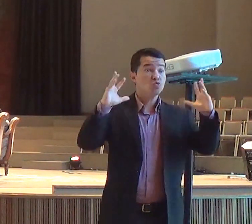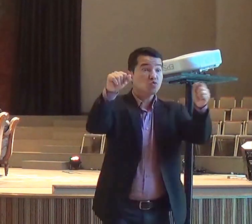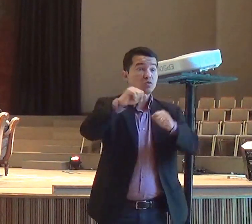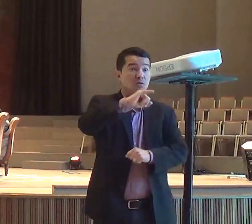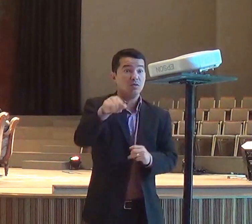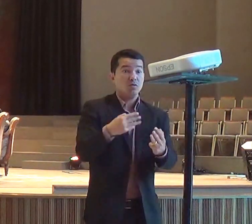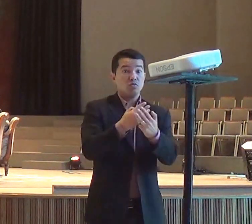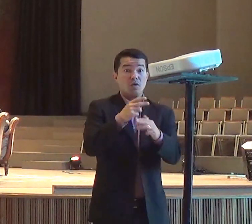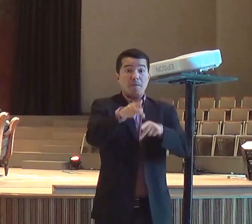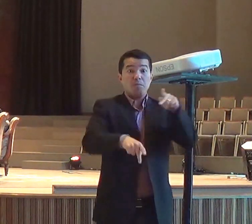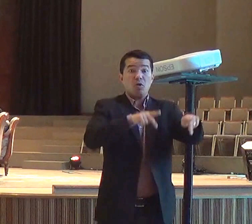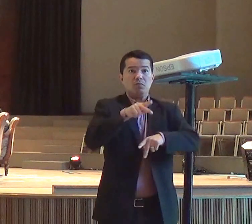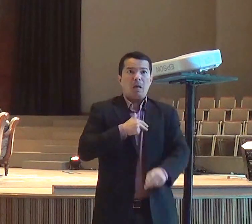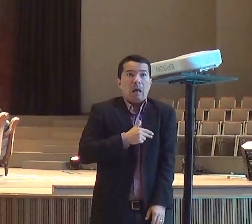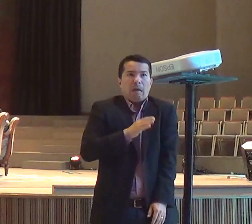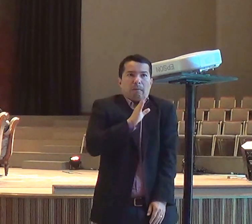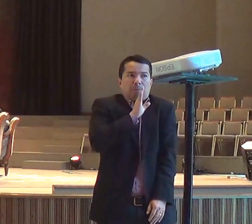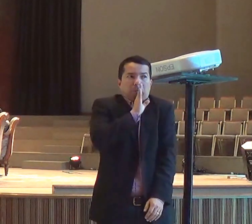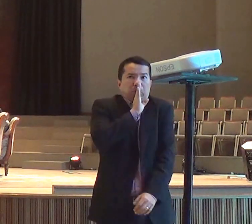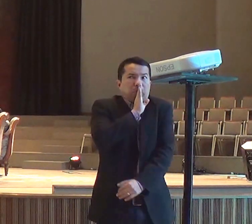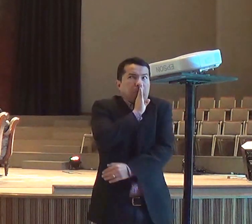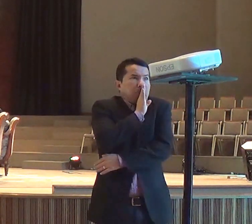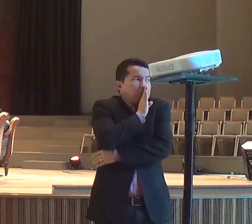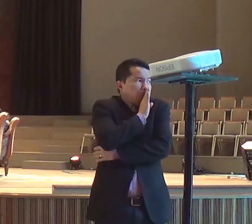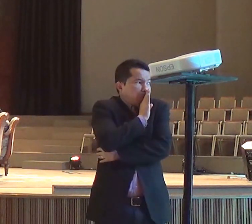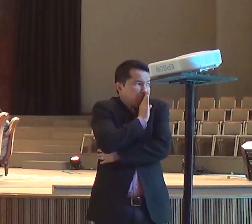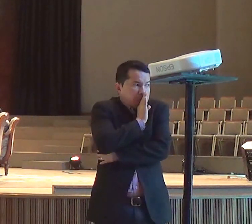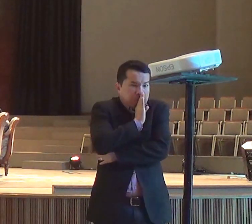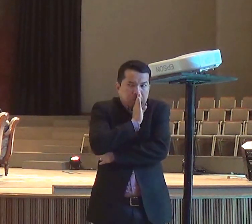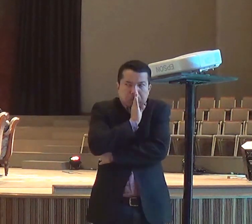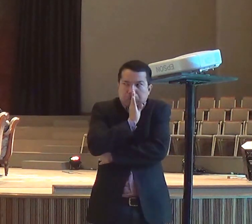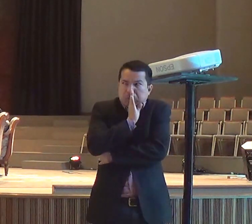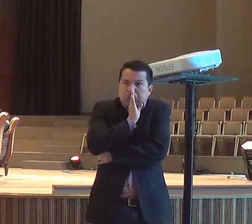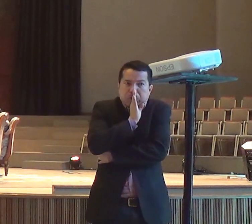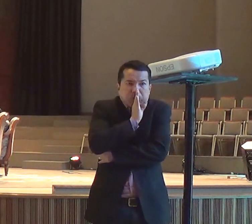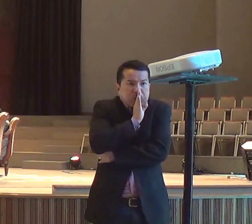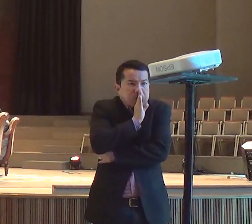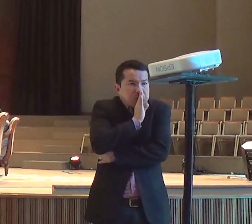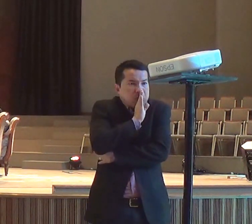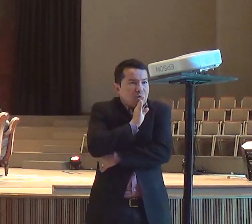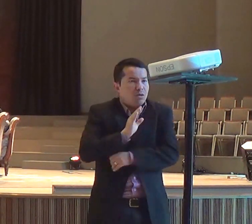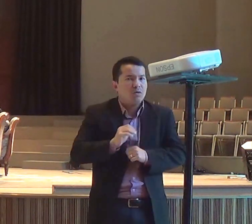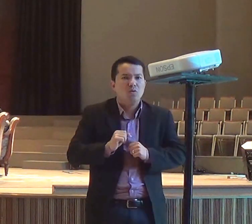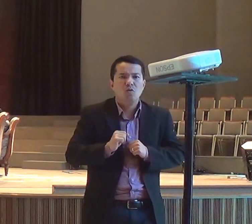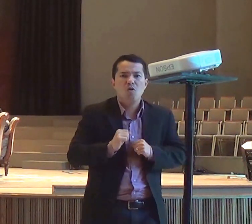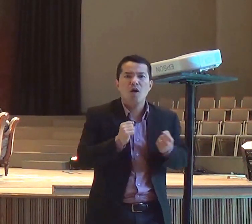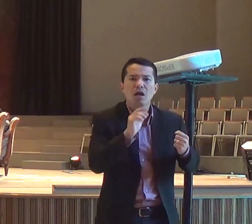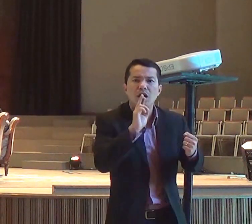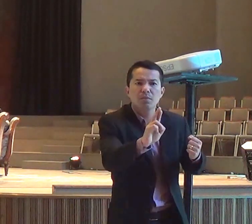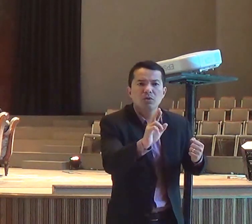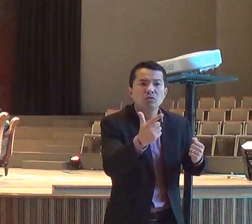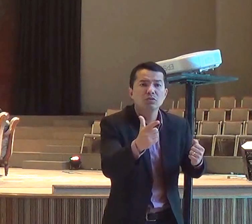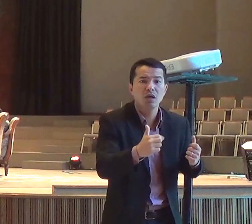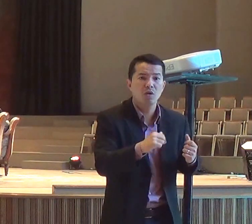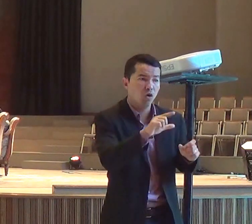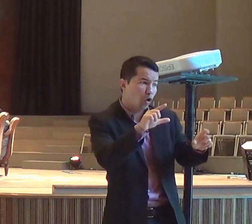respondeu, a terceira razão, porque não ouvimos, a voz do Senhor, é porque temos, medo, de